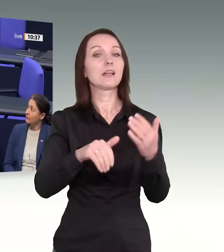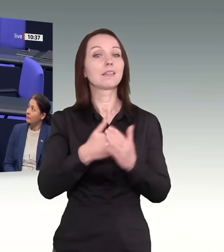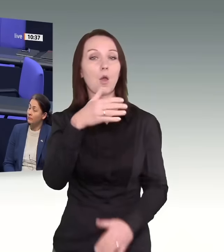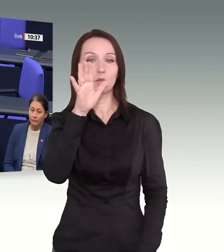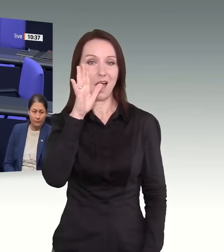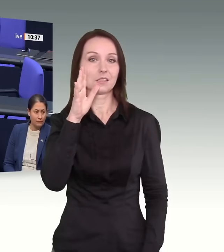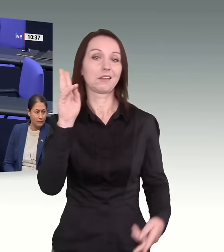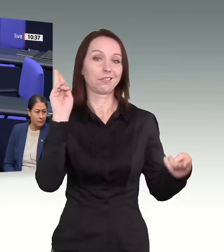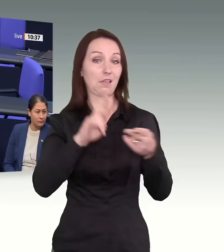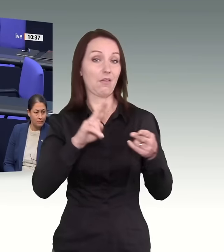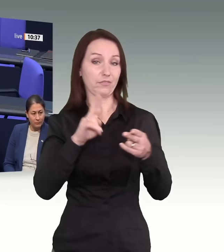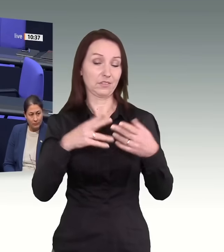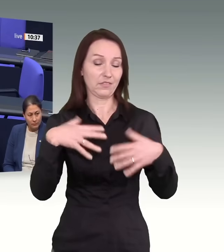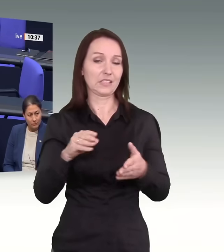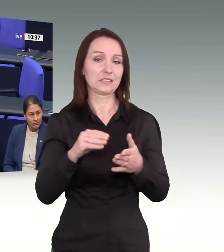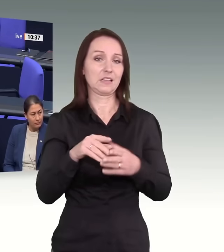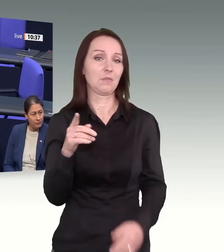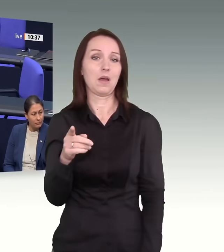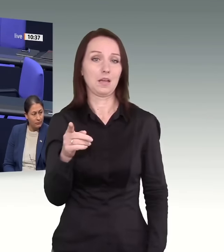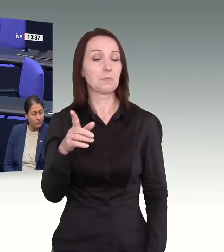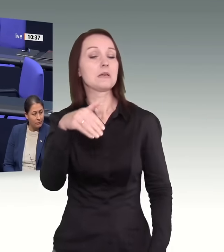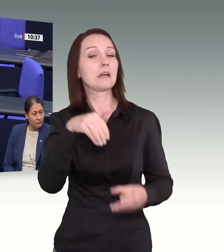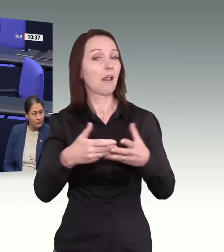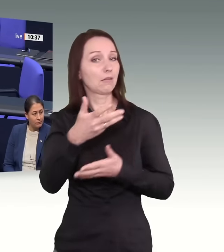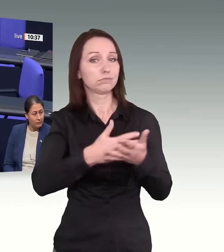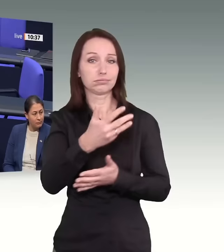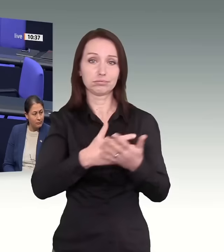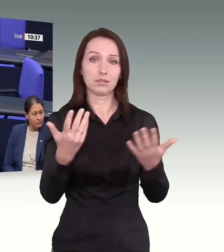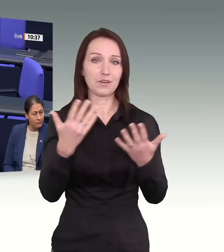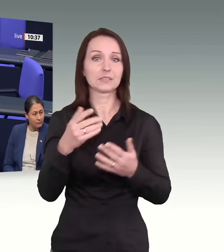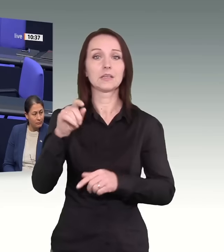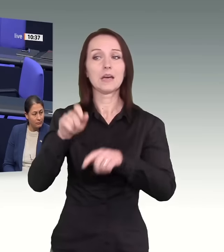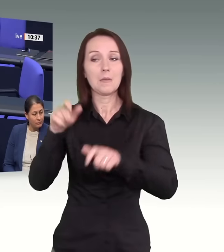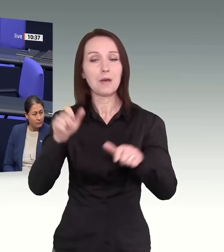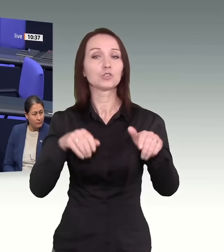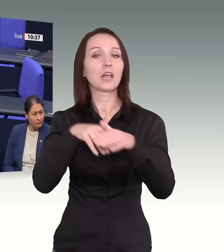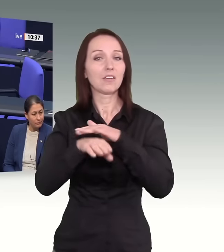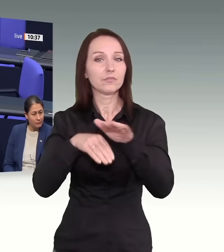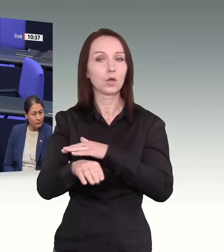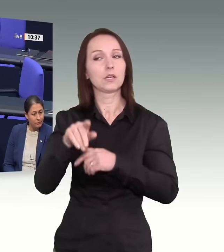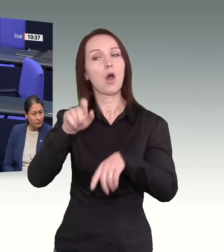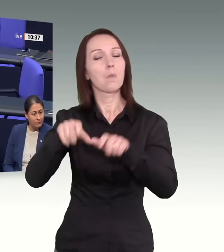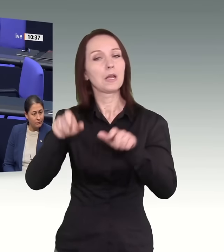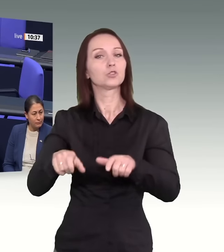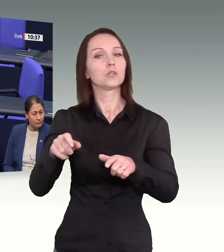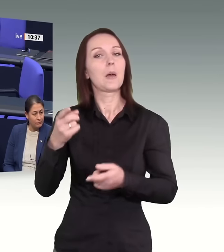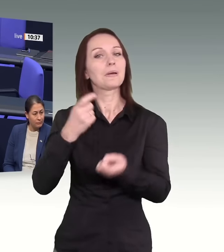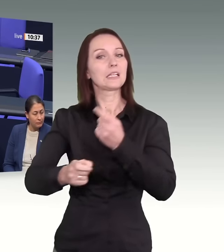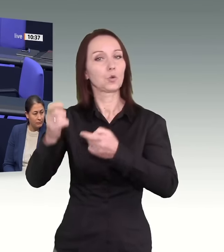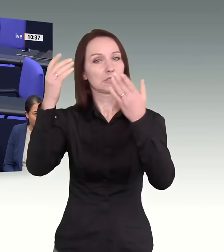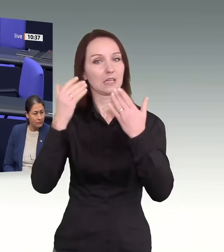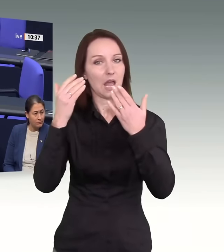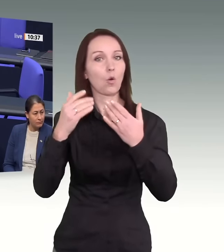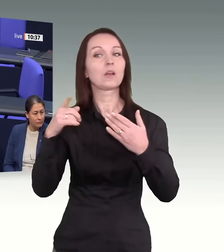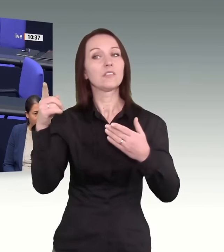wo es um die Massendeportation von Geflüchteten und Menschen mit Migrationshintergrund ging. Und das